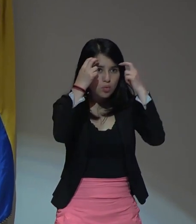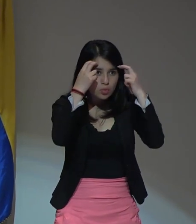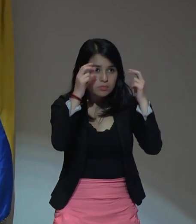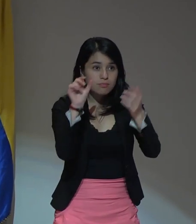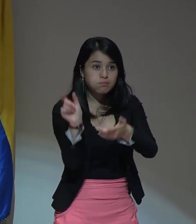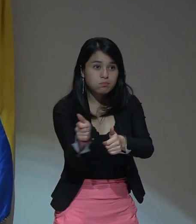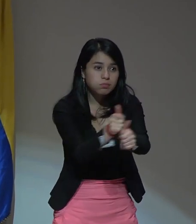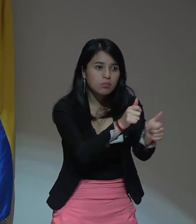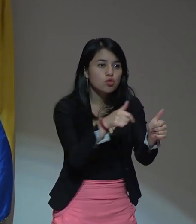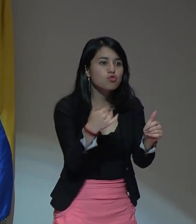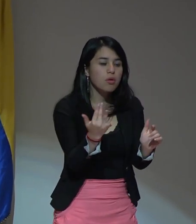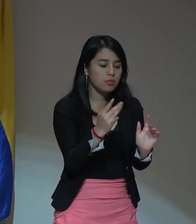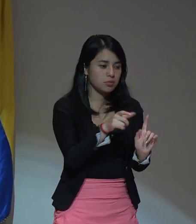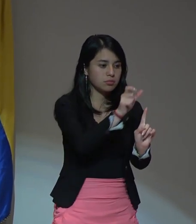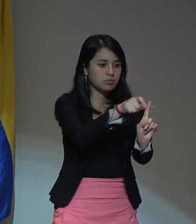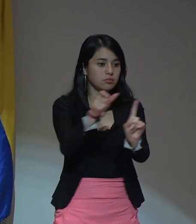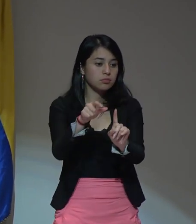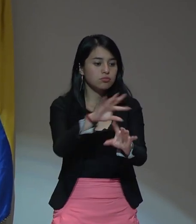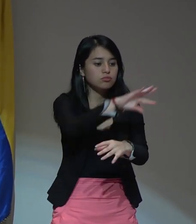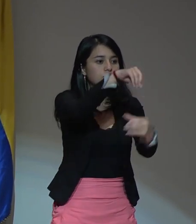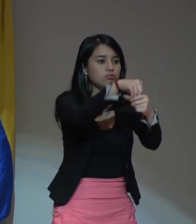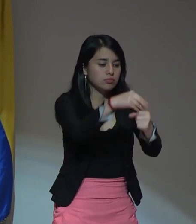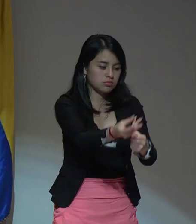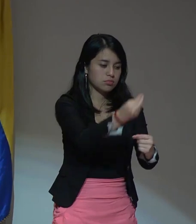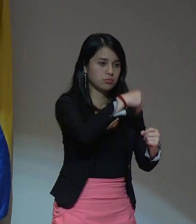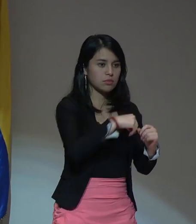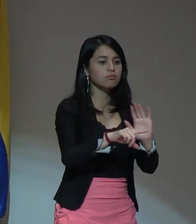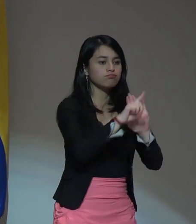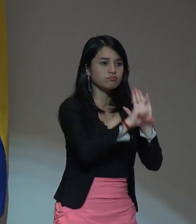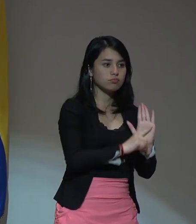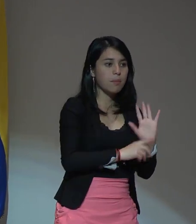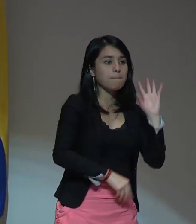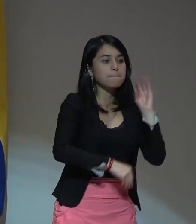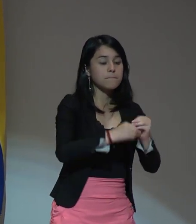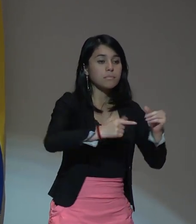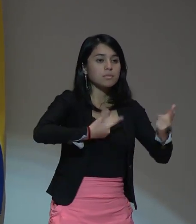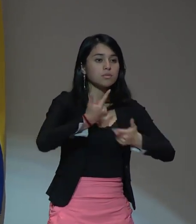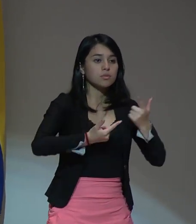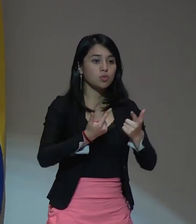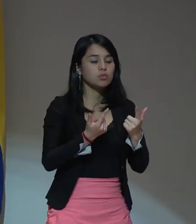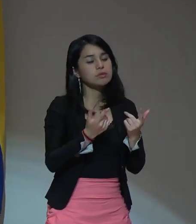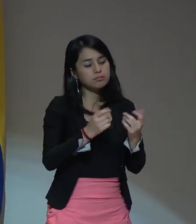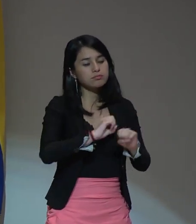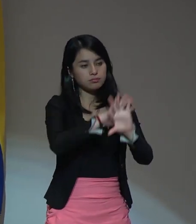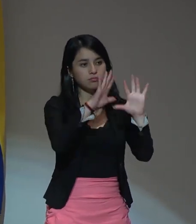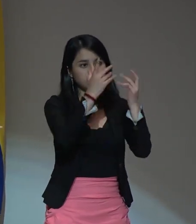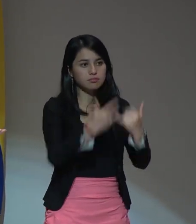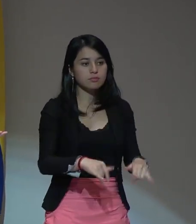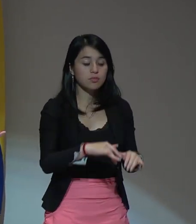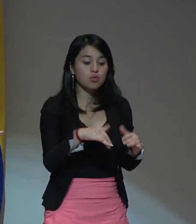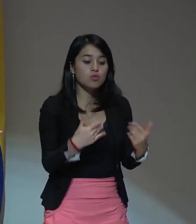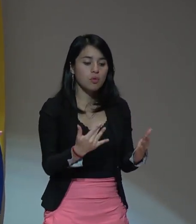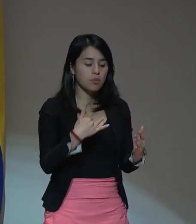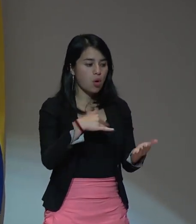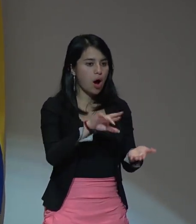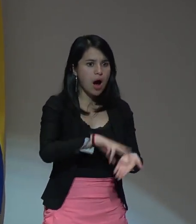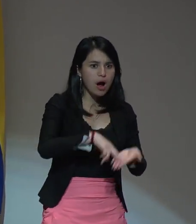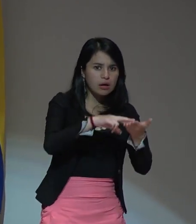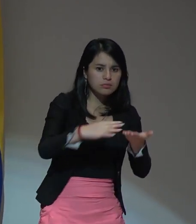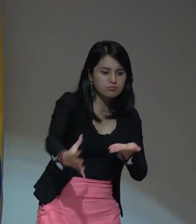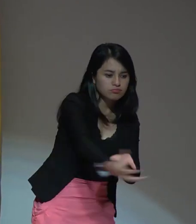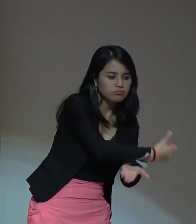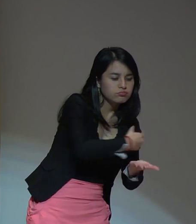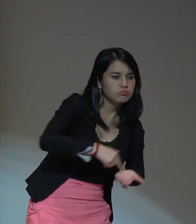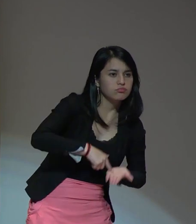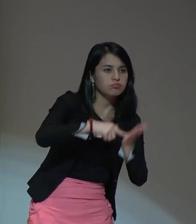desde la ratio del erocentrismo pero lucha paralelamente por recuperar lo propio.